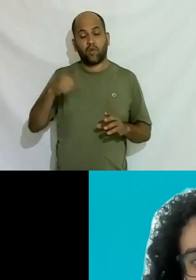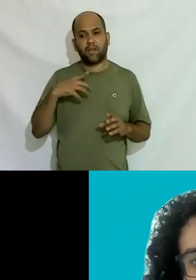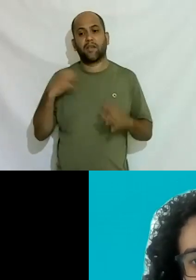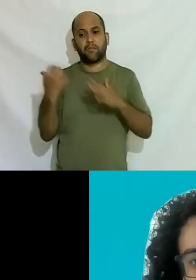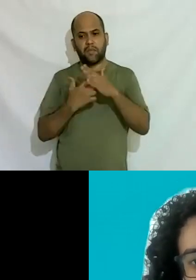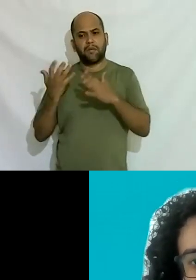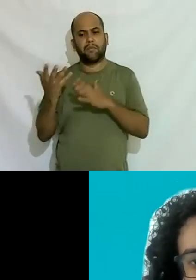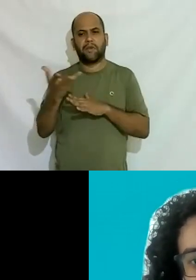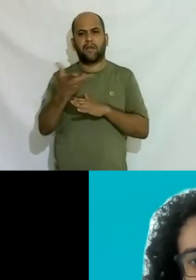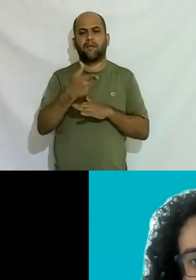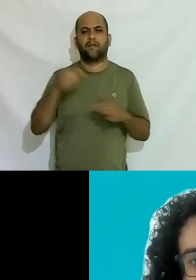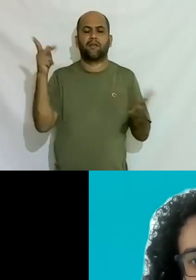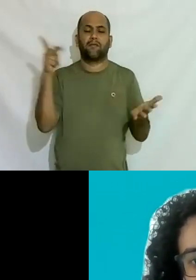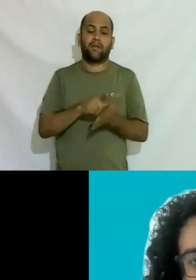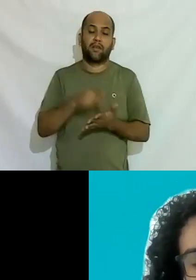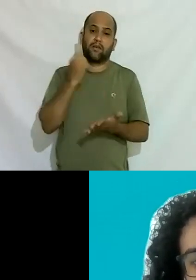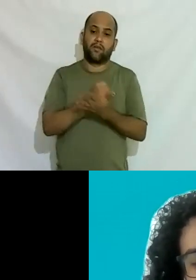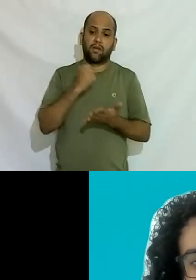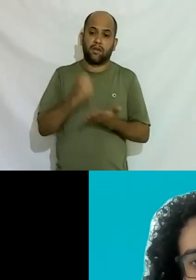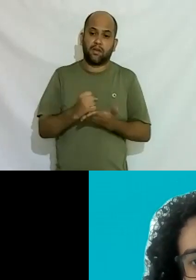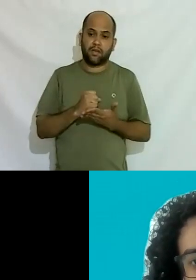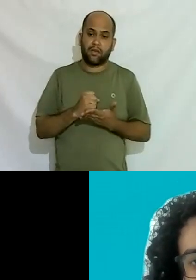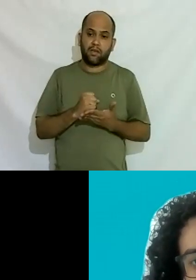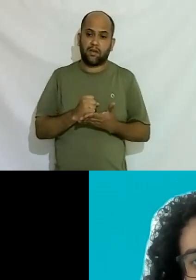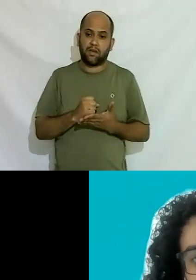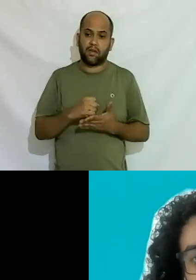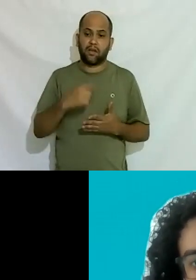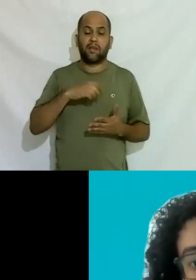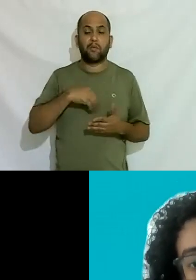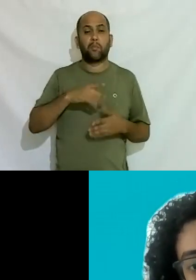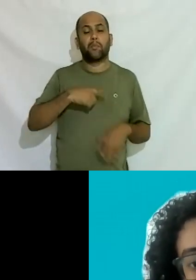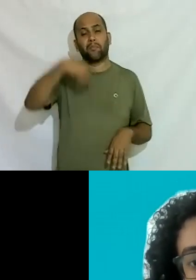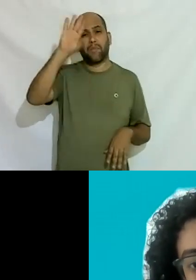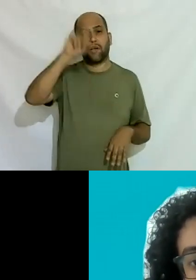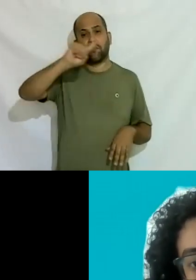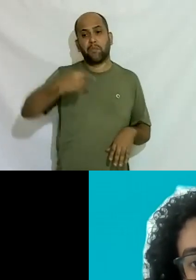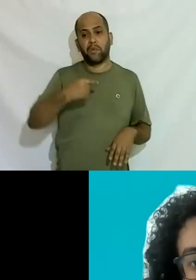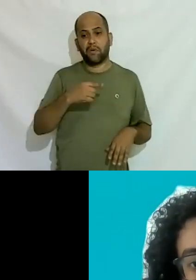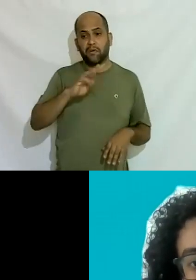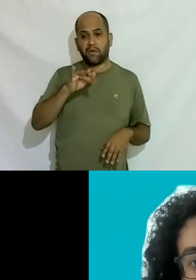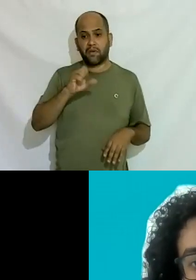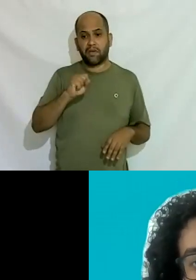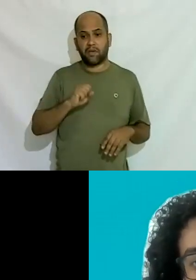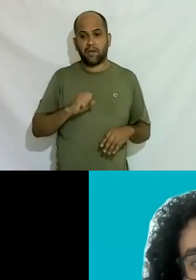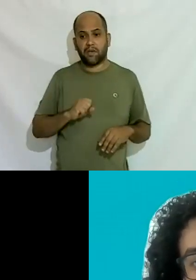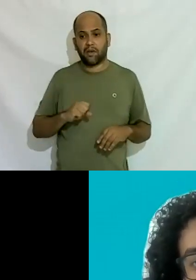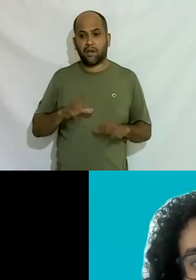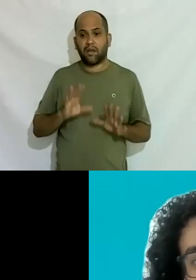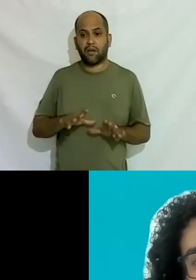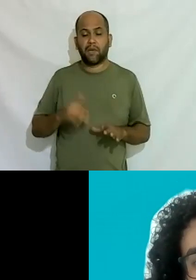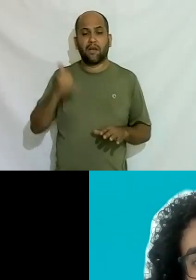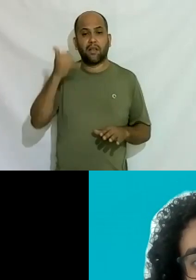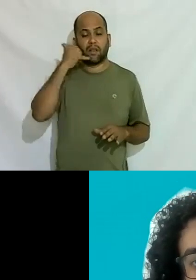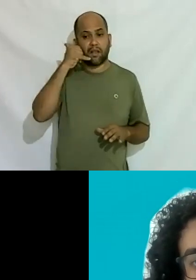empresas que realmente contratam tem mais de mil trans que é telemarketing ah mas é telemarketing